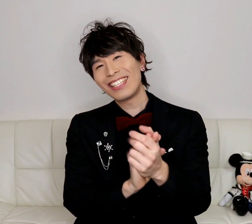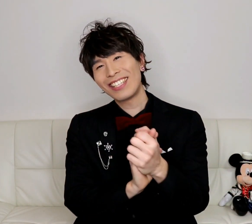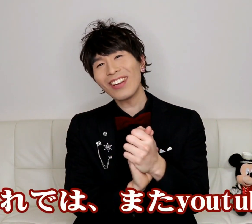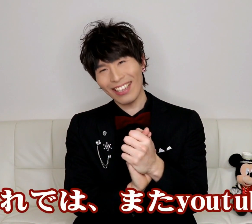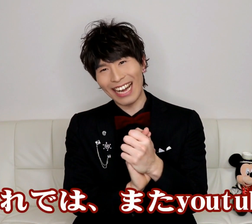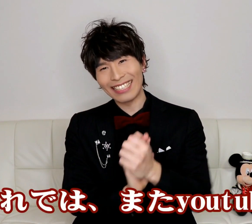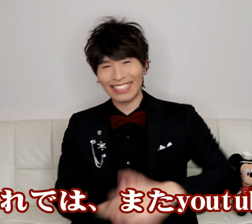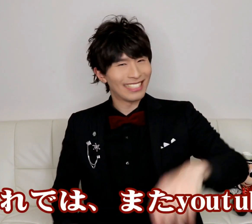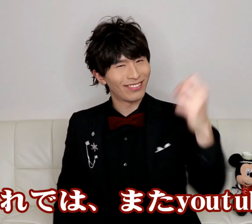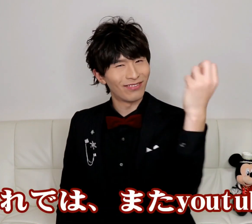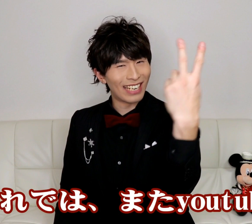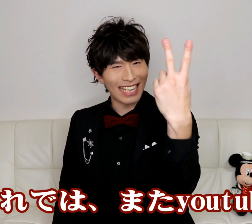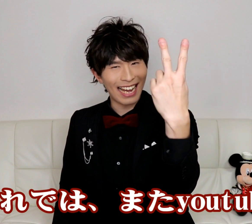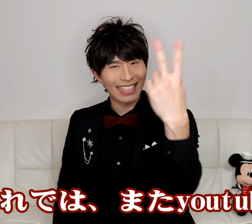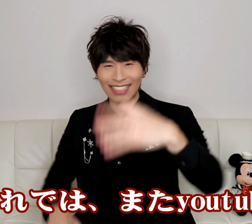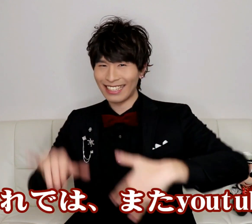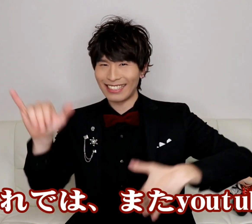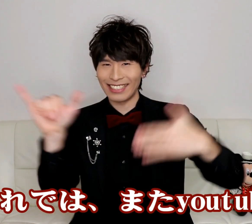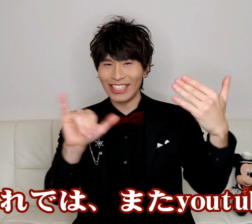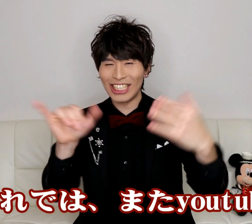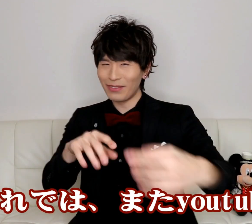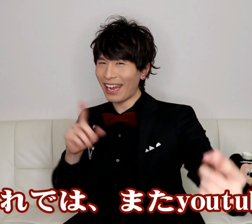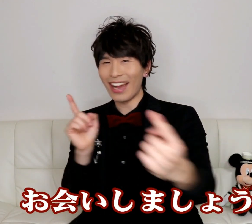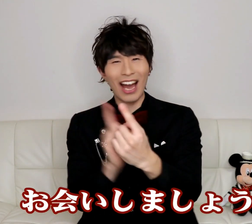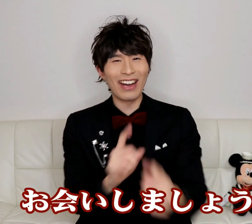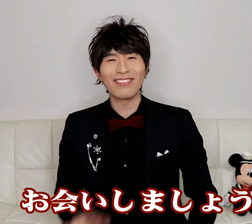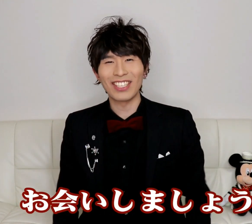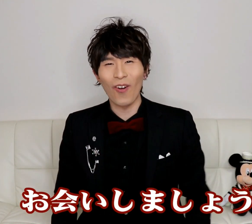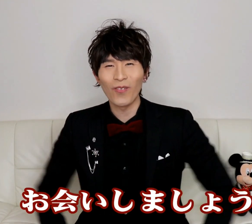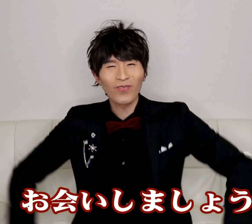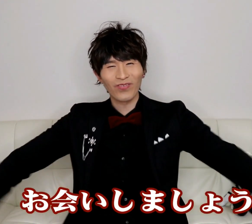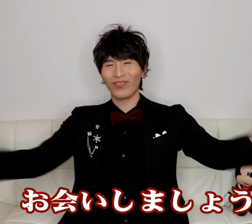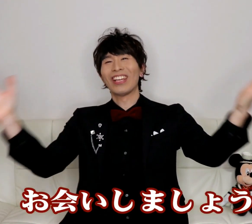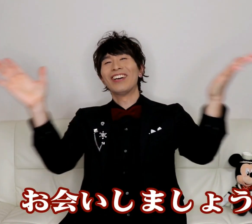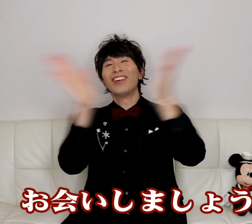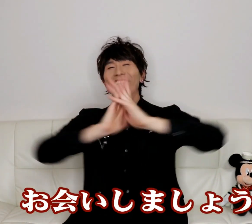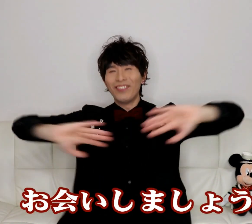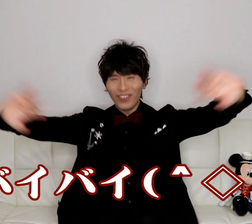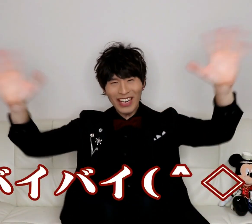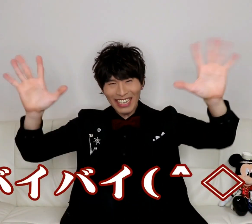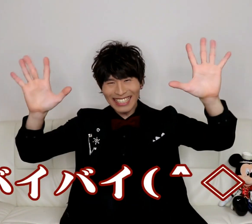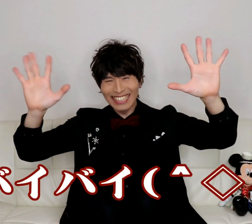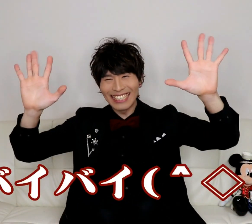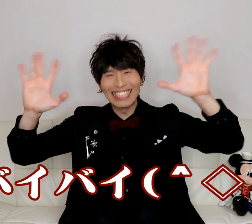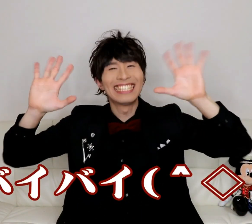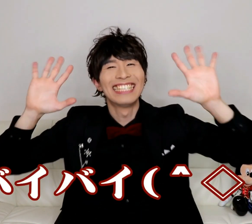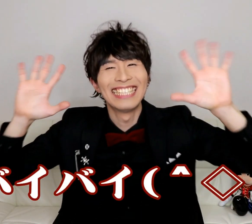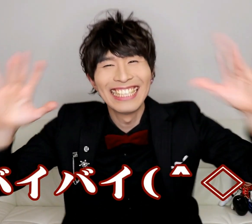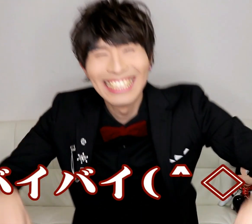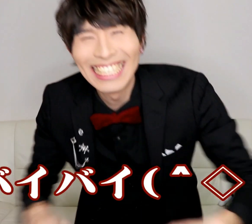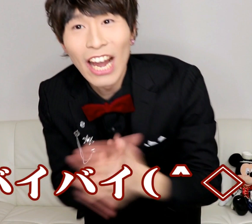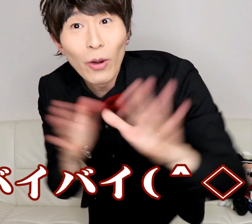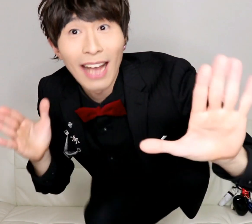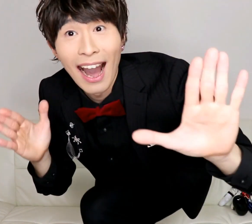それではまたYouTubeでお会いしましょうバイバイほいさ